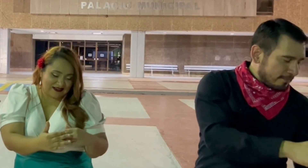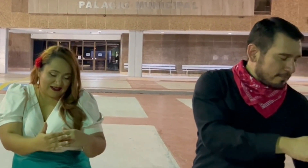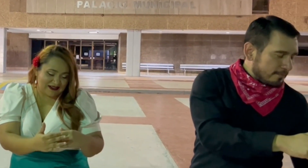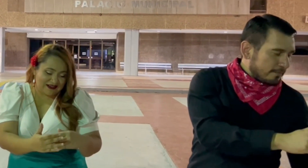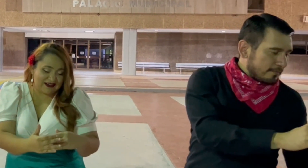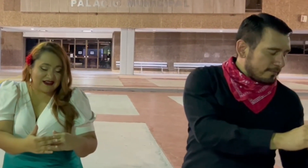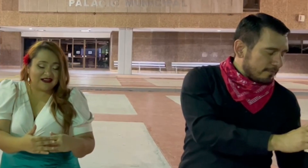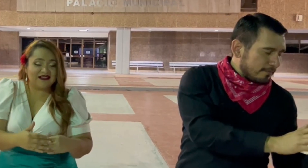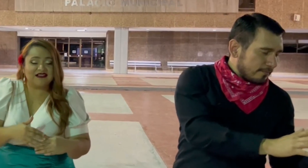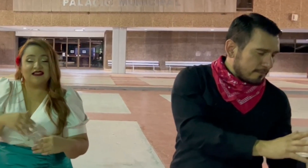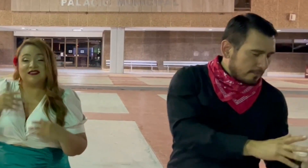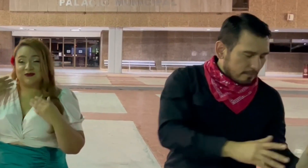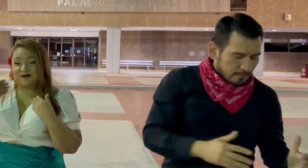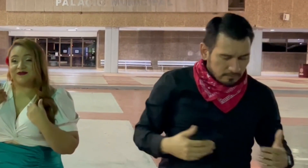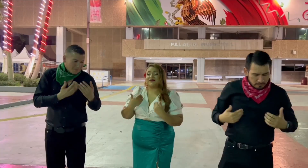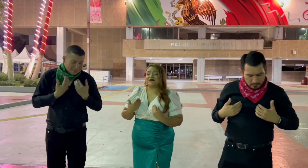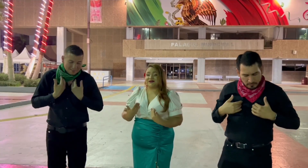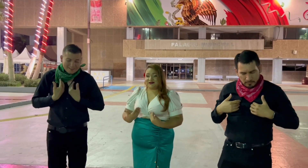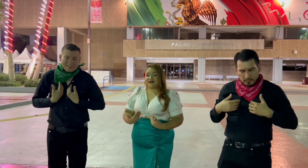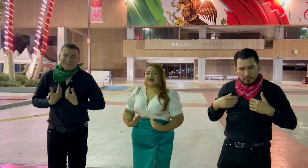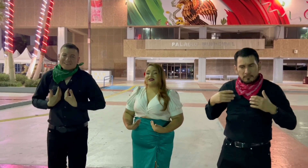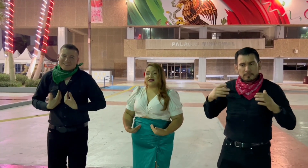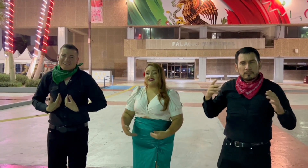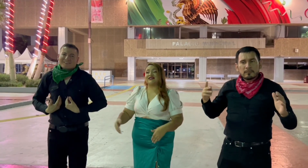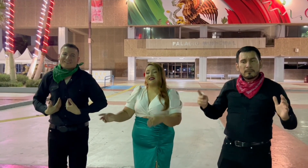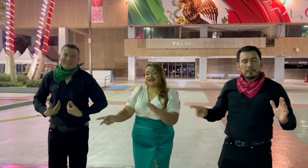Yo me volví a meter